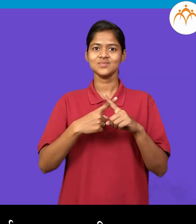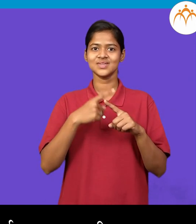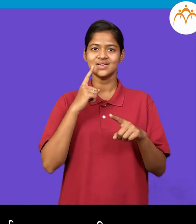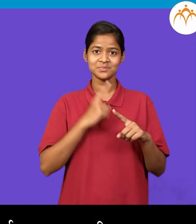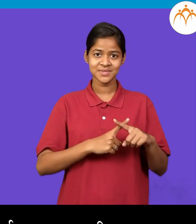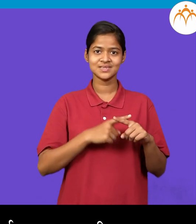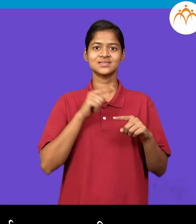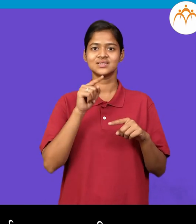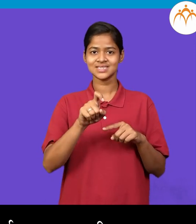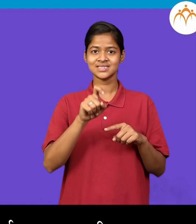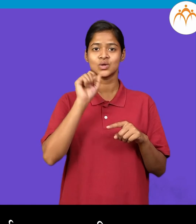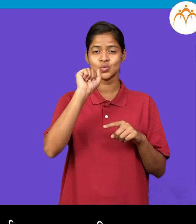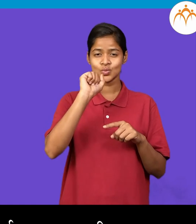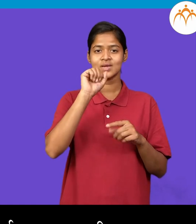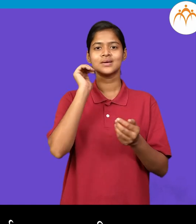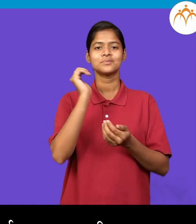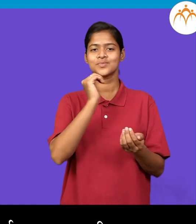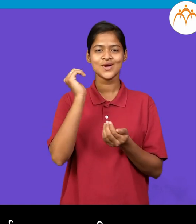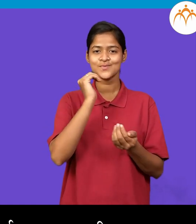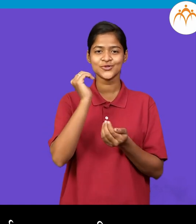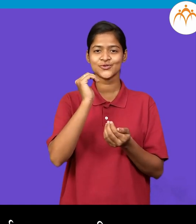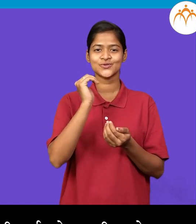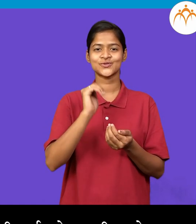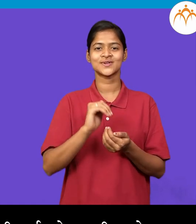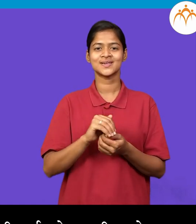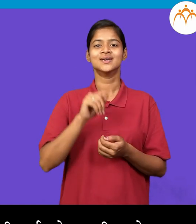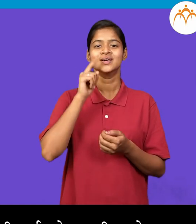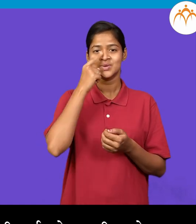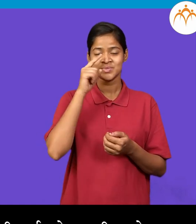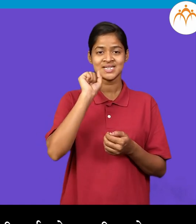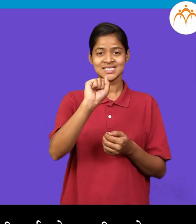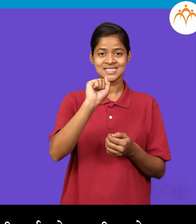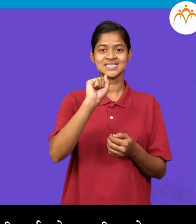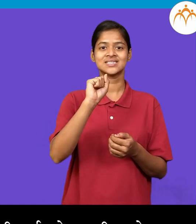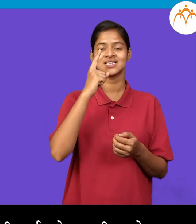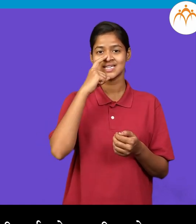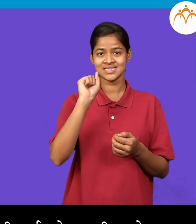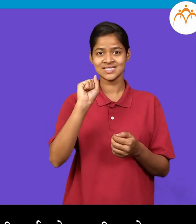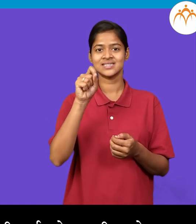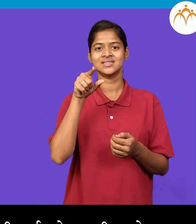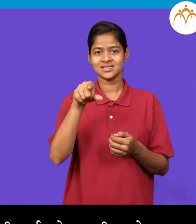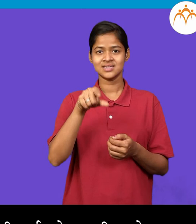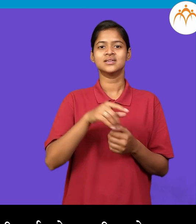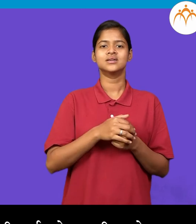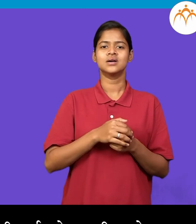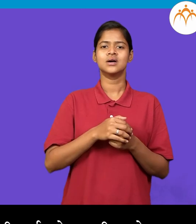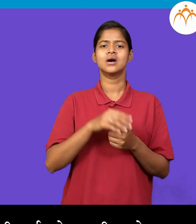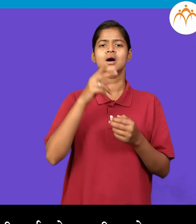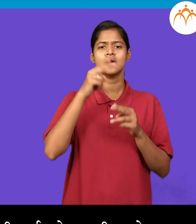आणी इशा चा बाहुली बद्दल ती तीचा तिला तीचा कड़े अशी